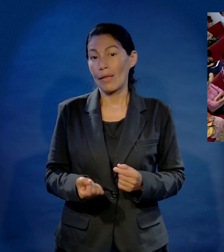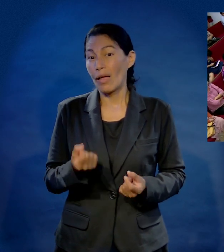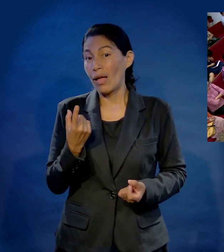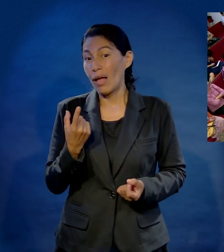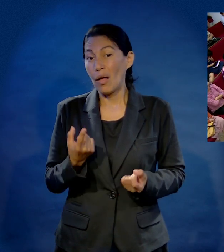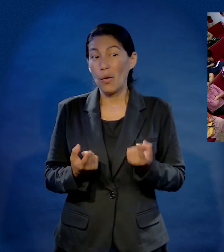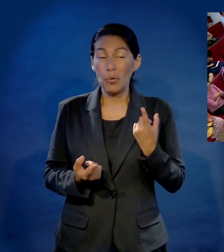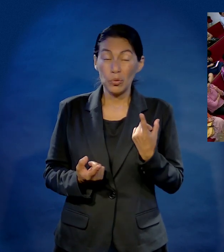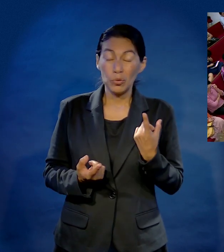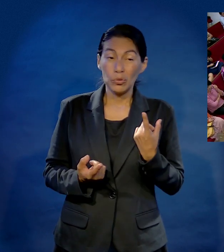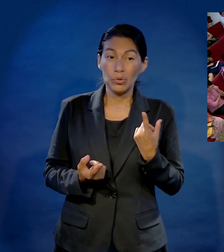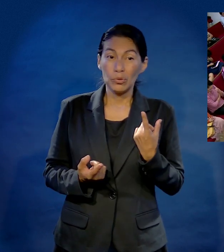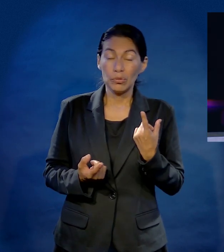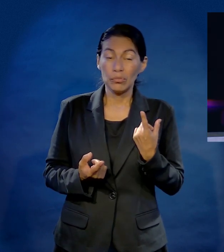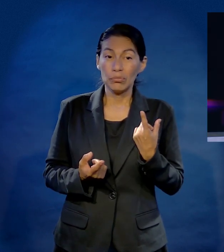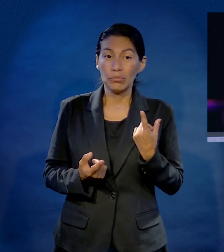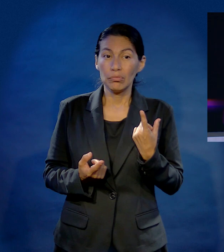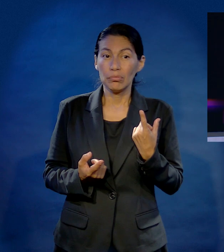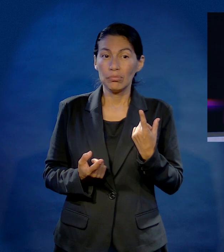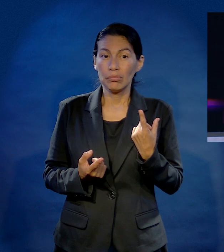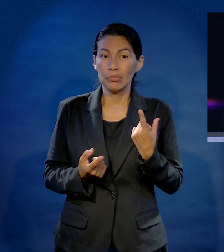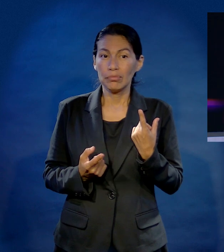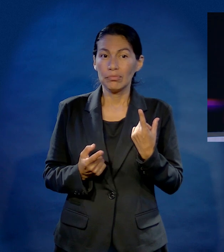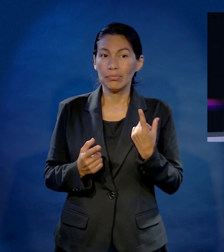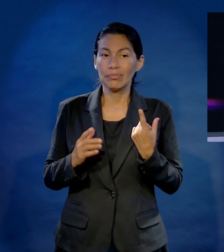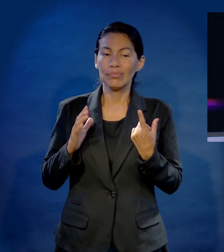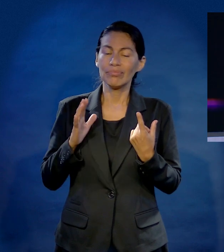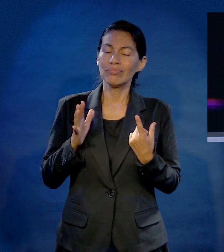tienen una autoestima tan sobrada.